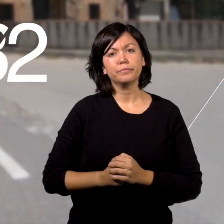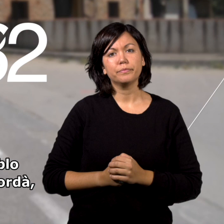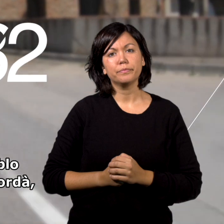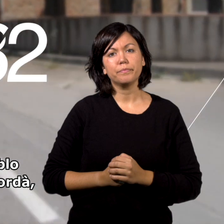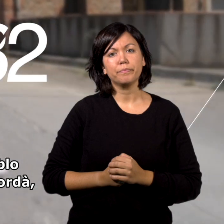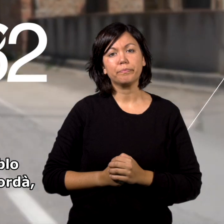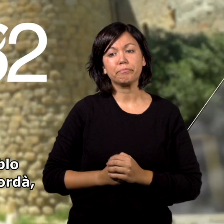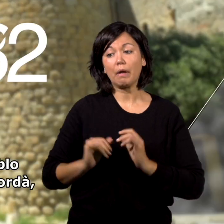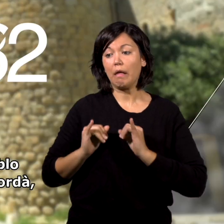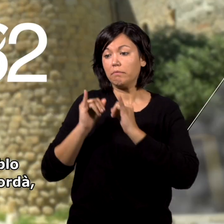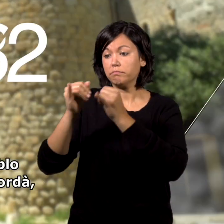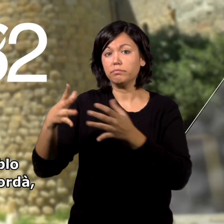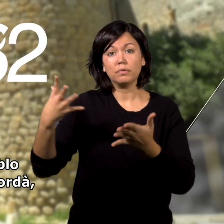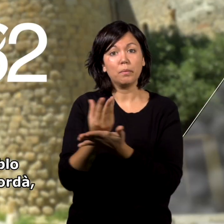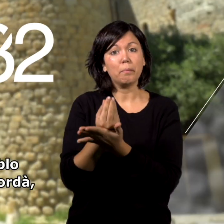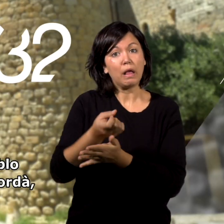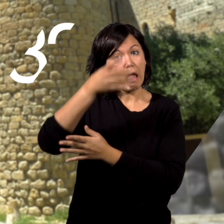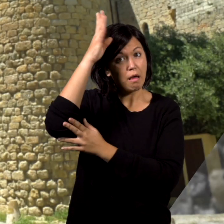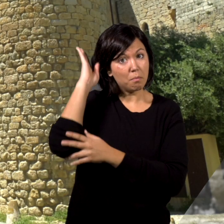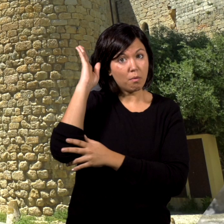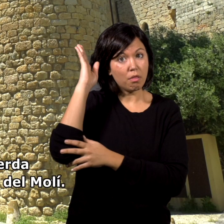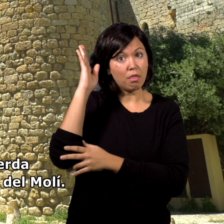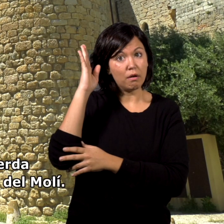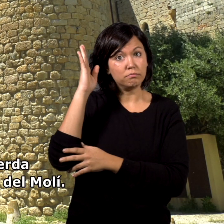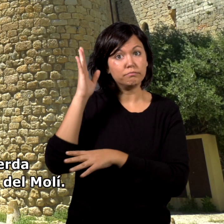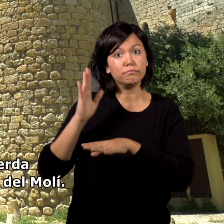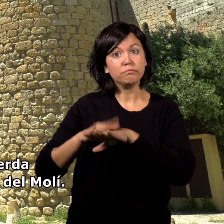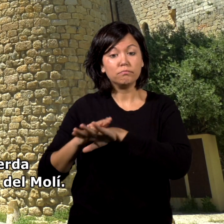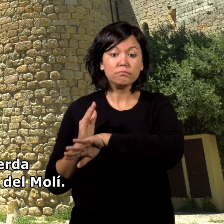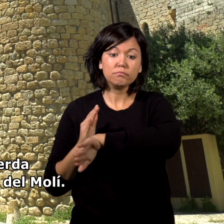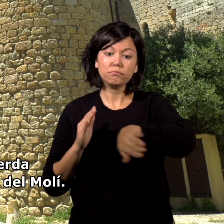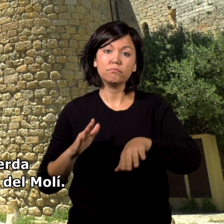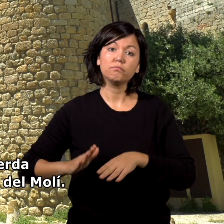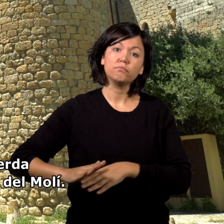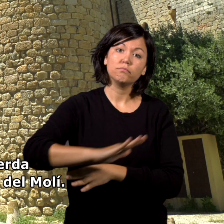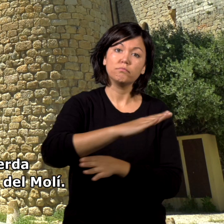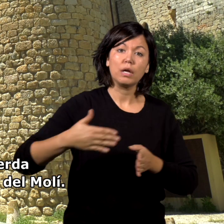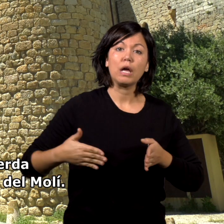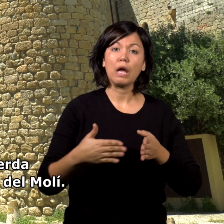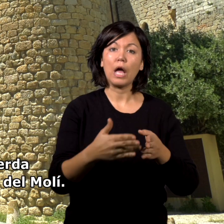Llegamos al Pueblo de Belcaire de Empurdá, giramos a la izquierda y entramos por la calle del Muli.